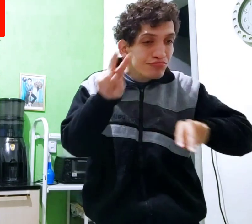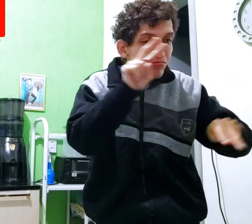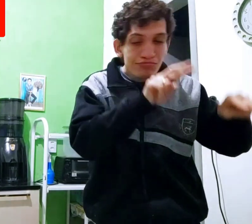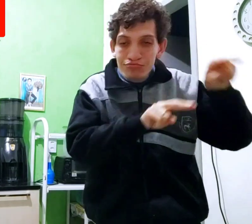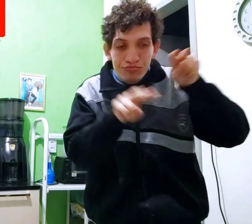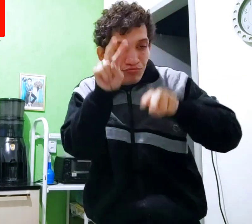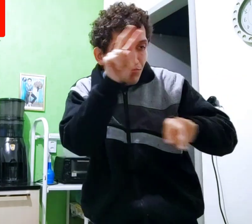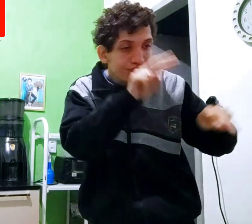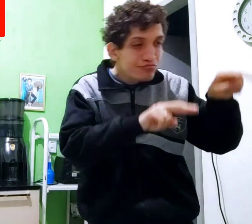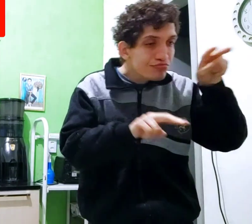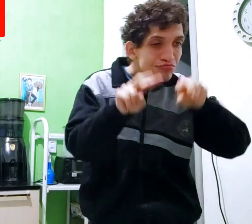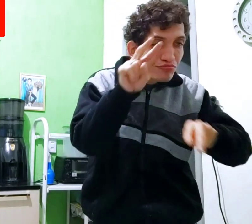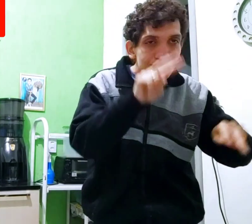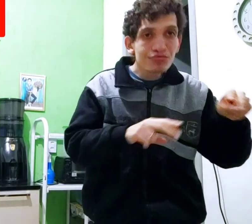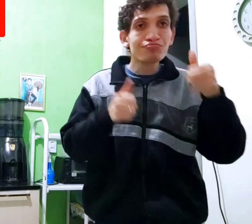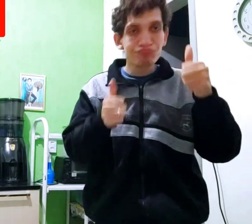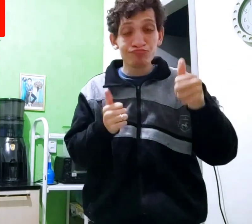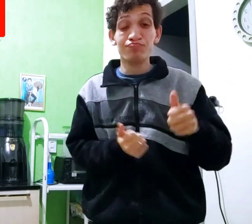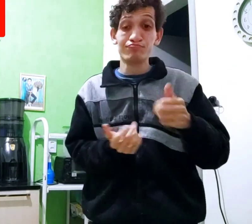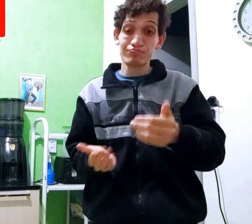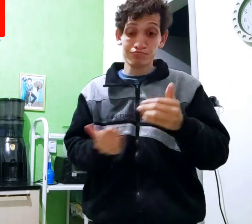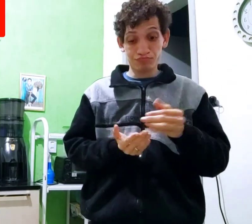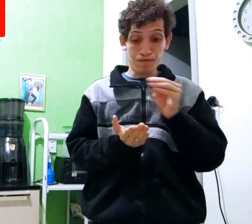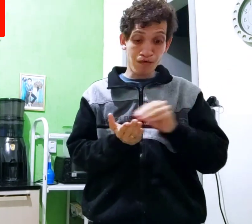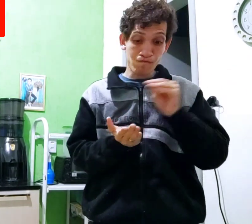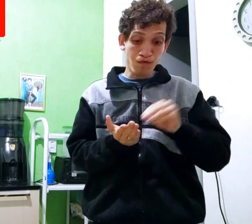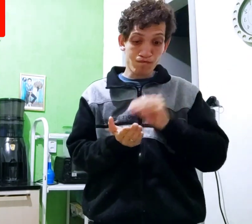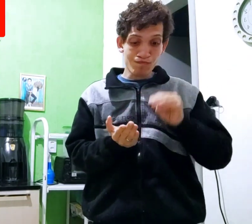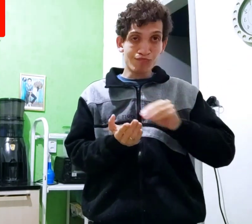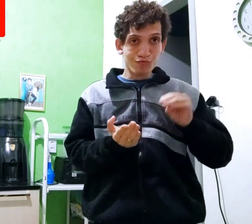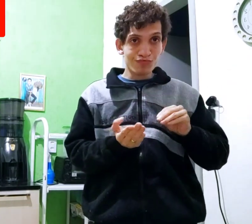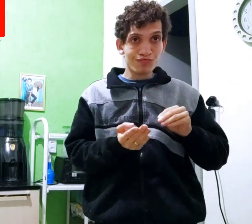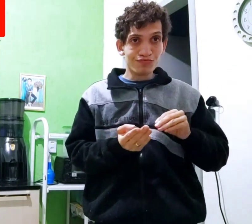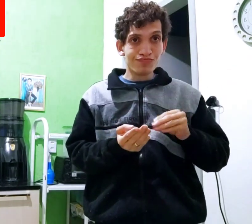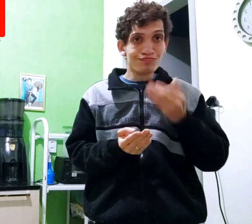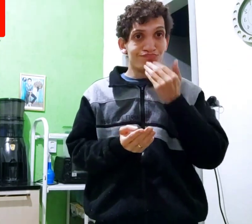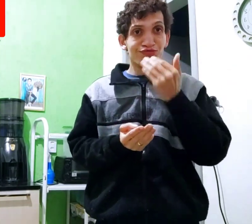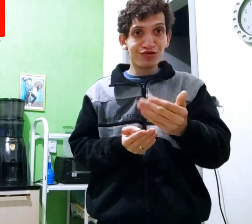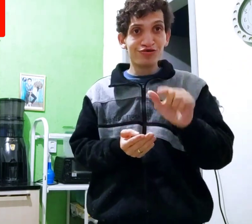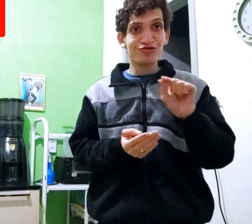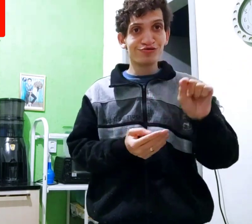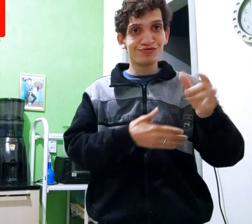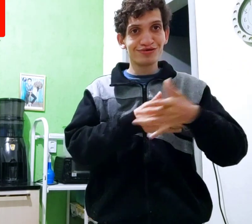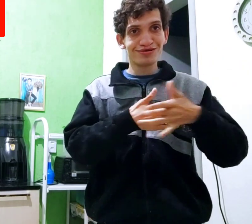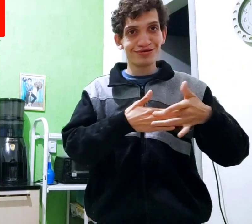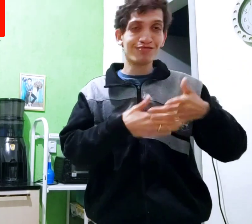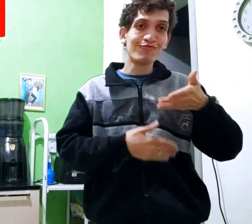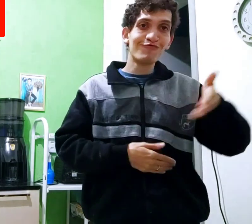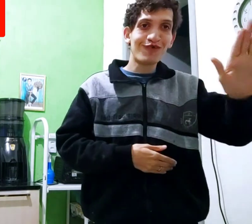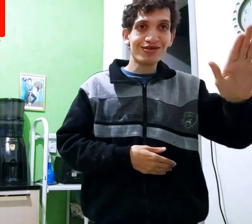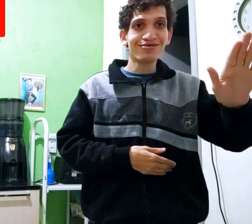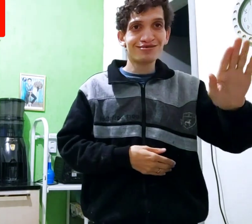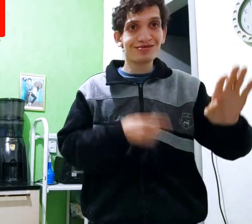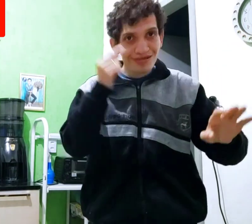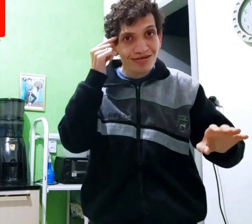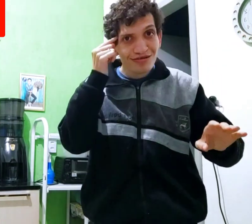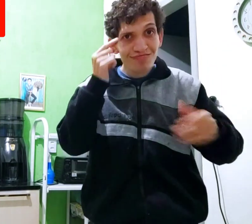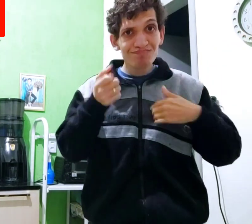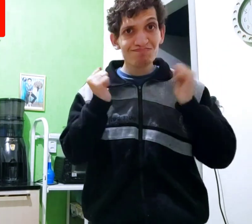avaliando examinando aí prescreveu e pediu e exame e isso